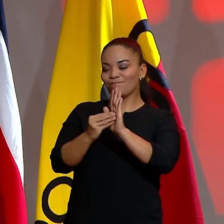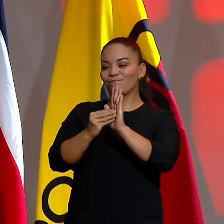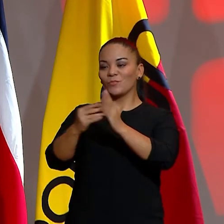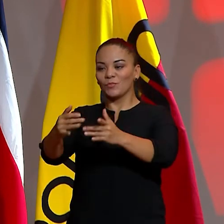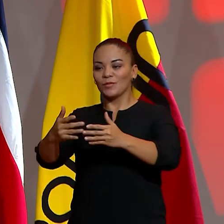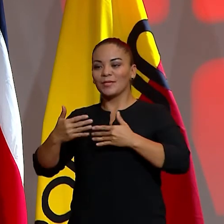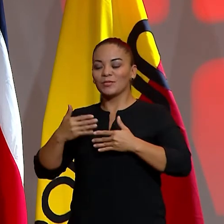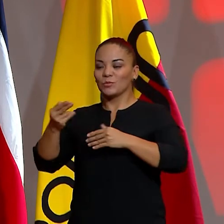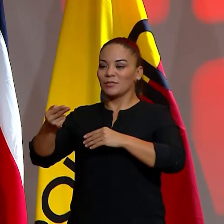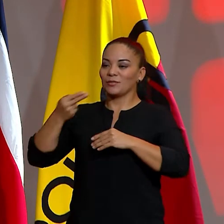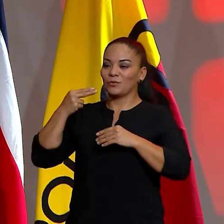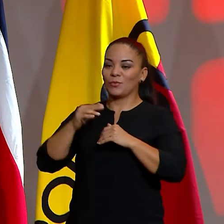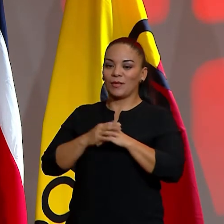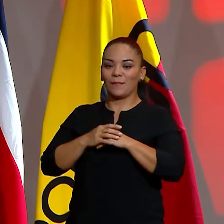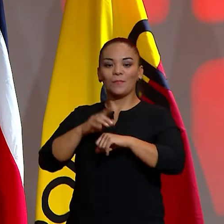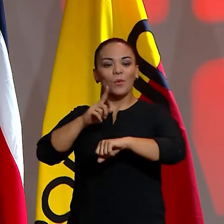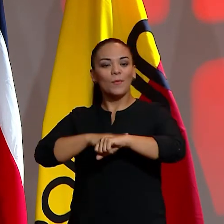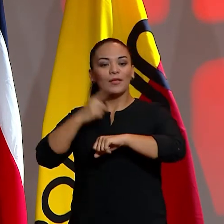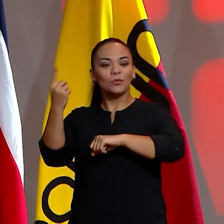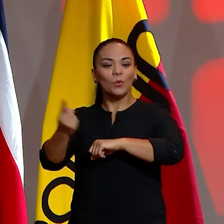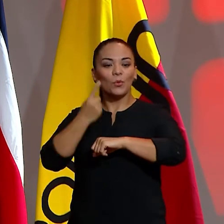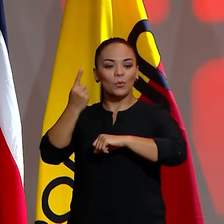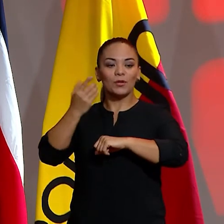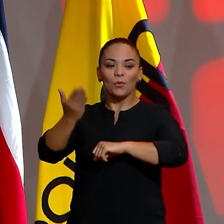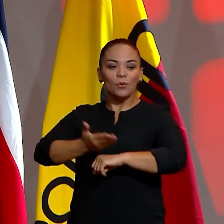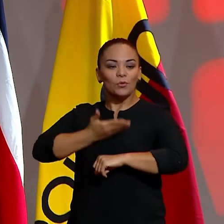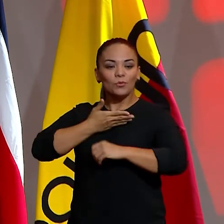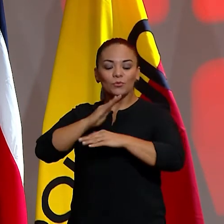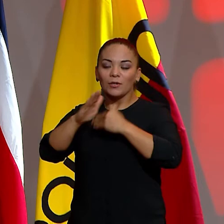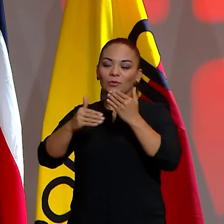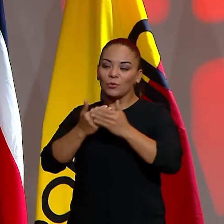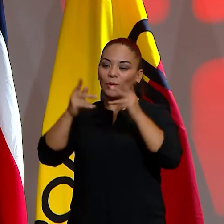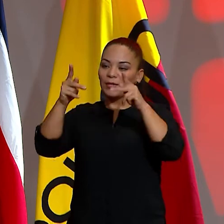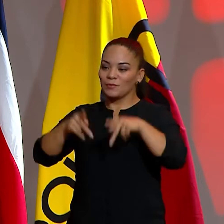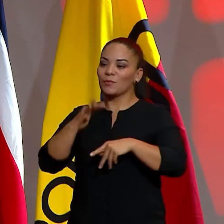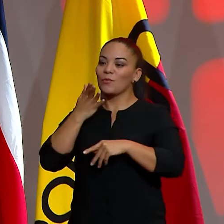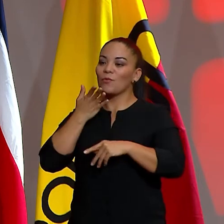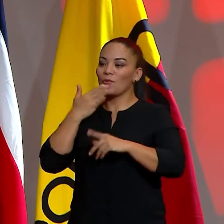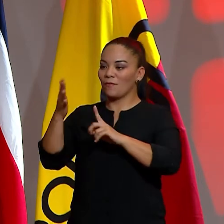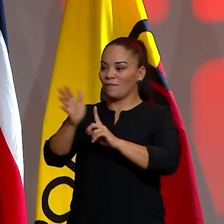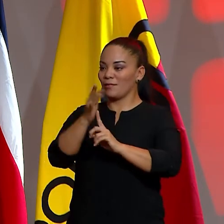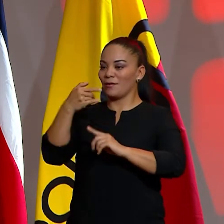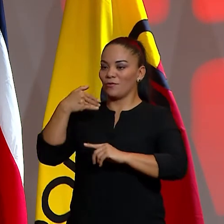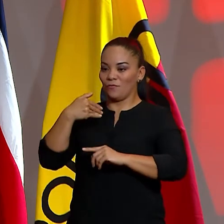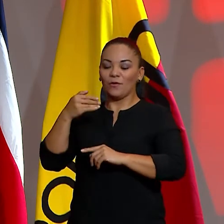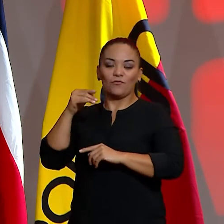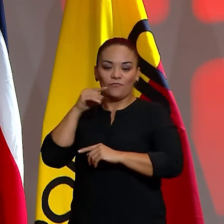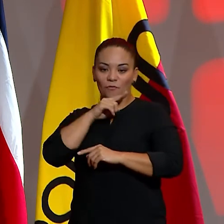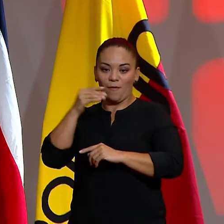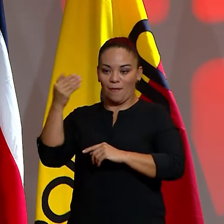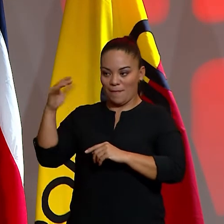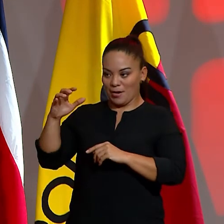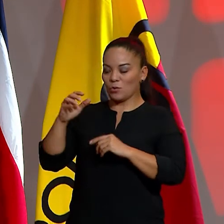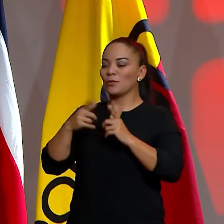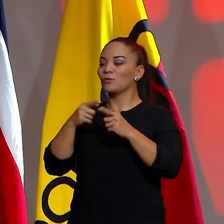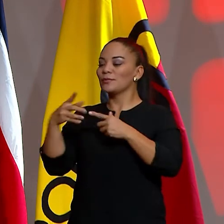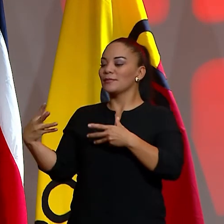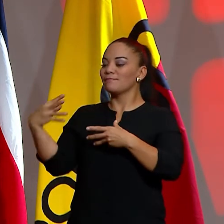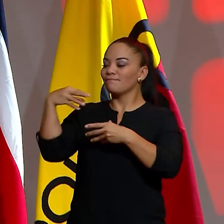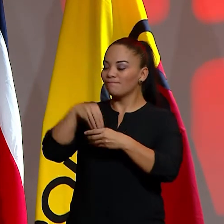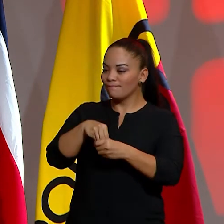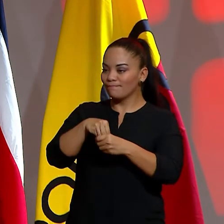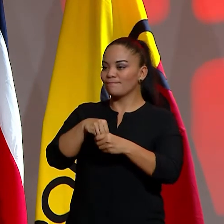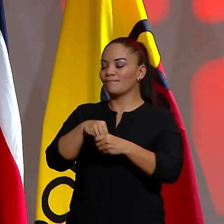Un momento único que llena de orgullo a todos los rojo y amarillos. Aquí deseo incluir